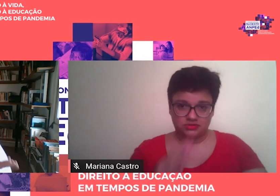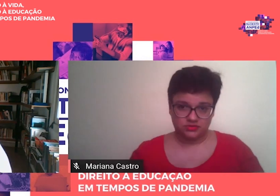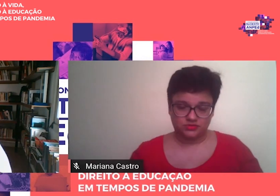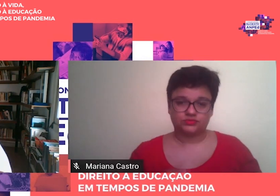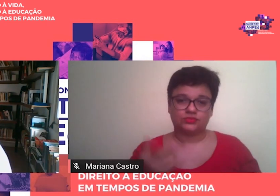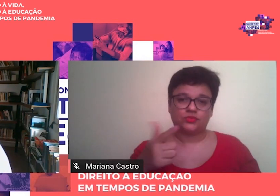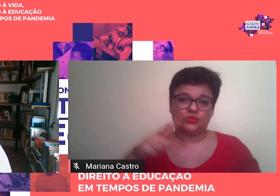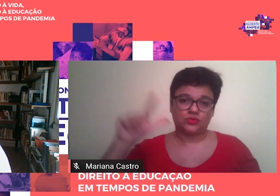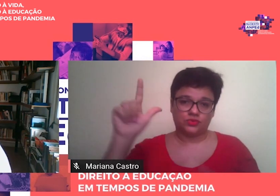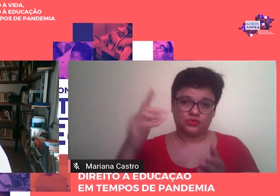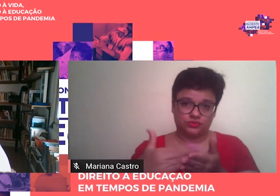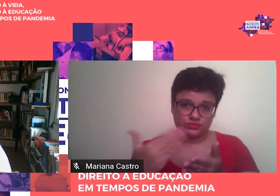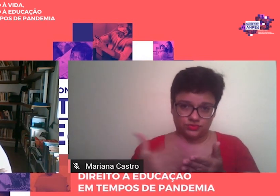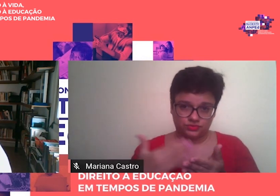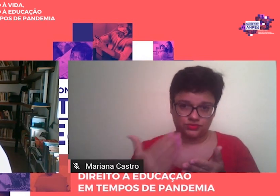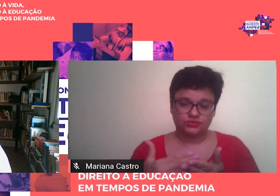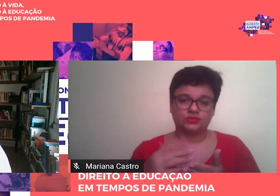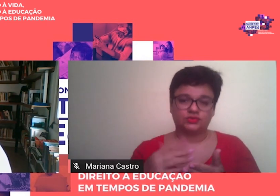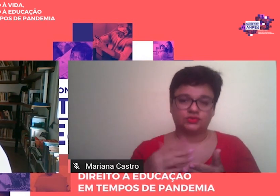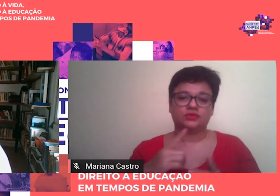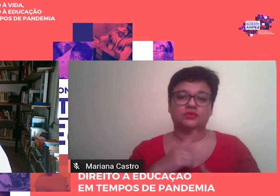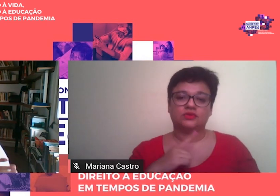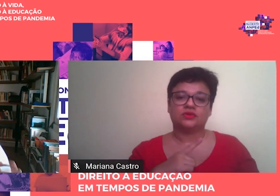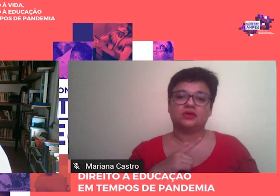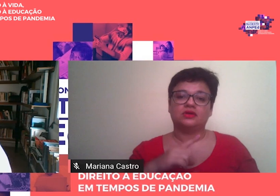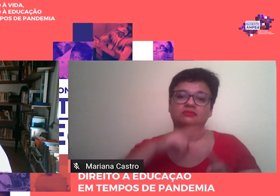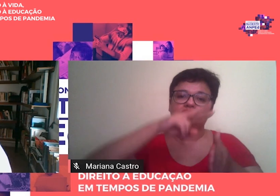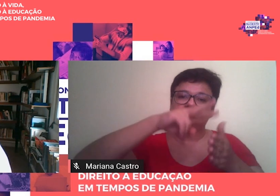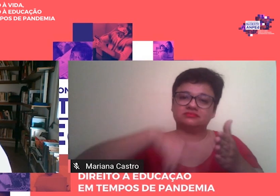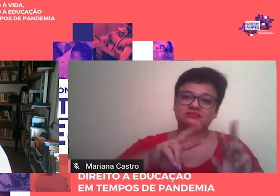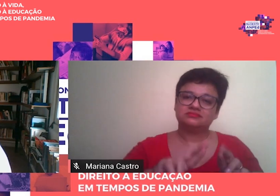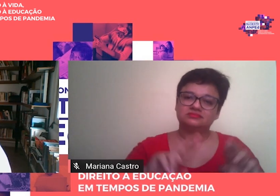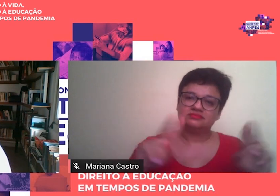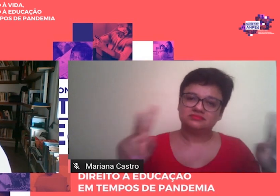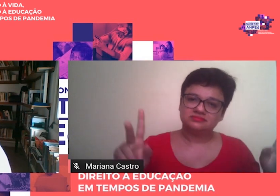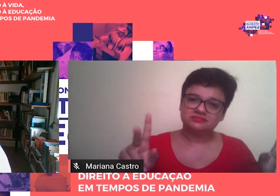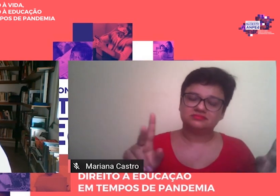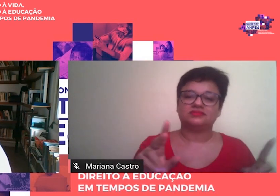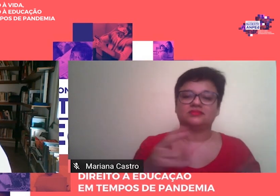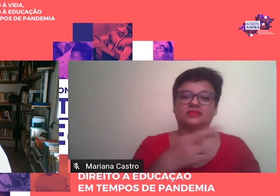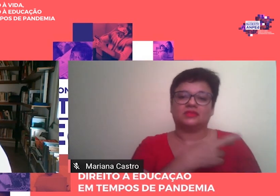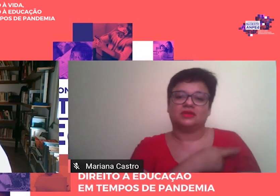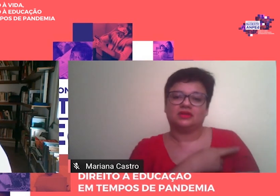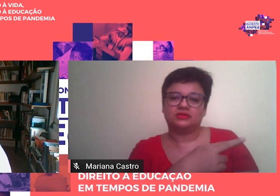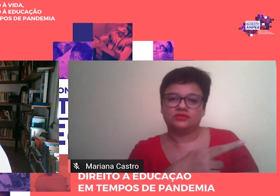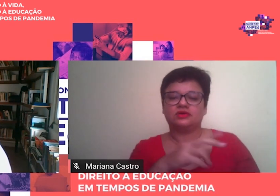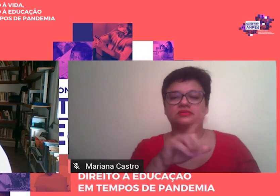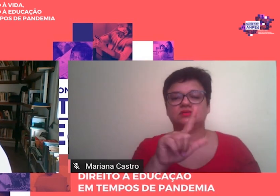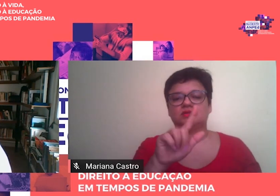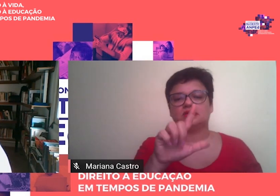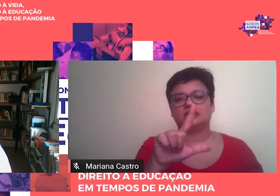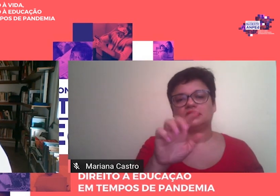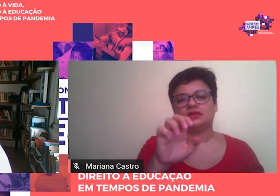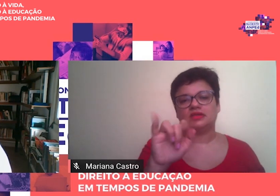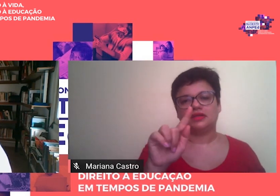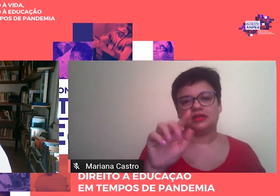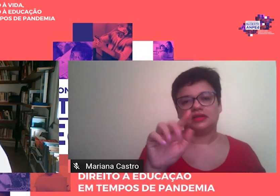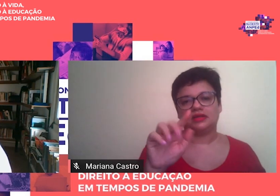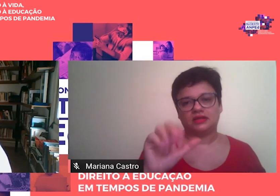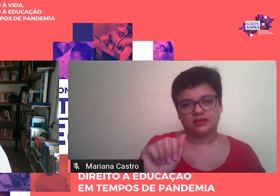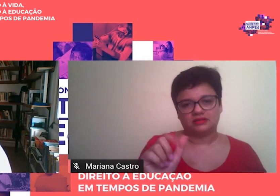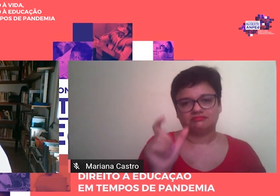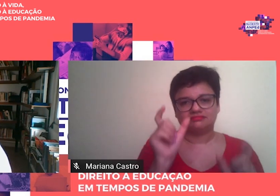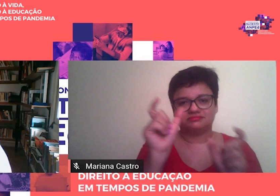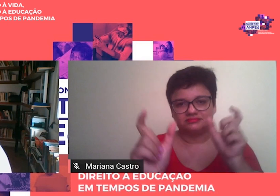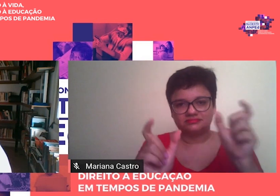então, pode-se ler lá a diferença entre a vertente religiosa e a vertente leiga, como nos